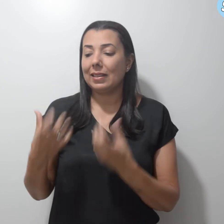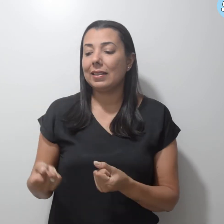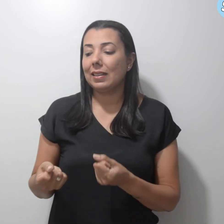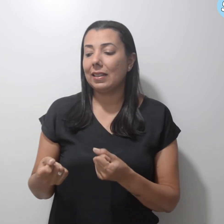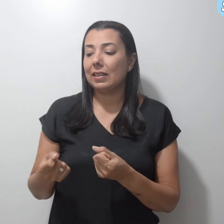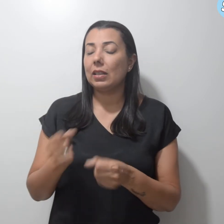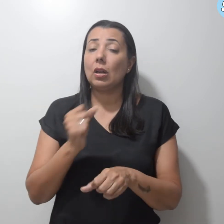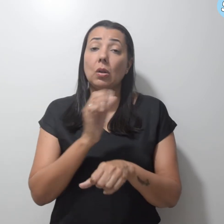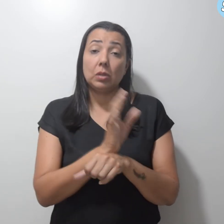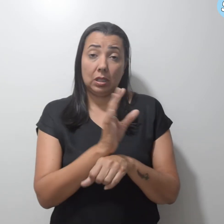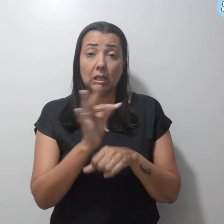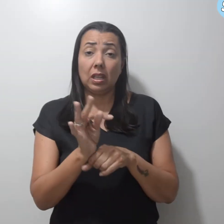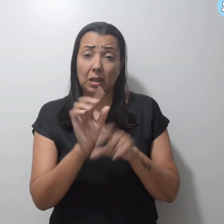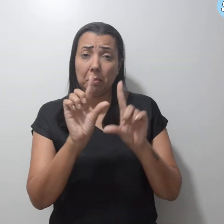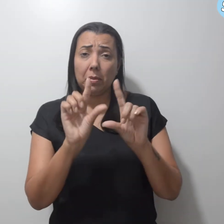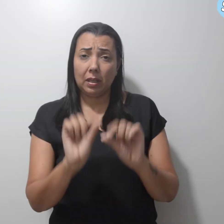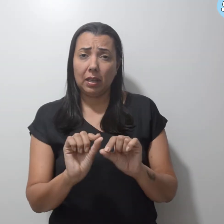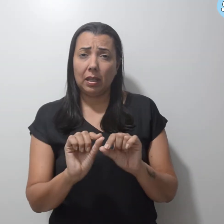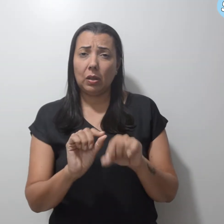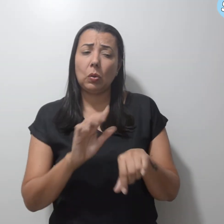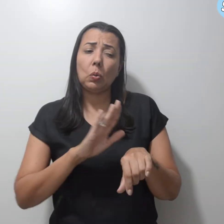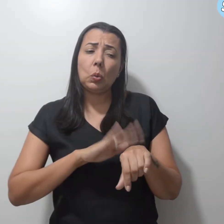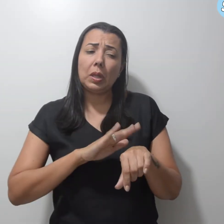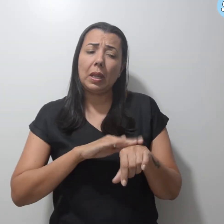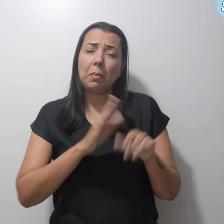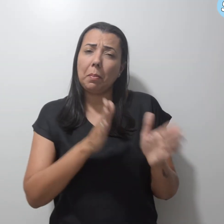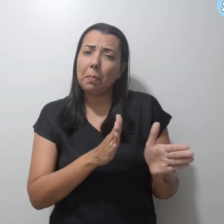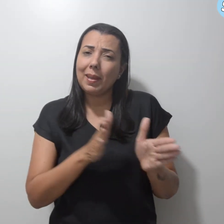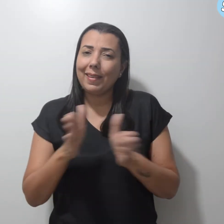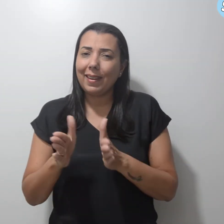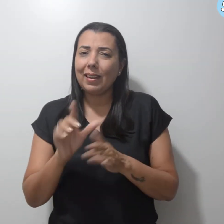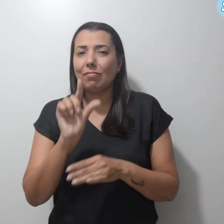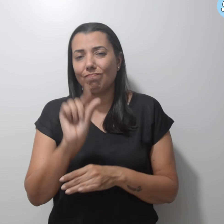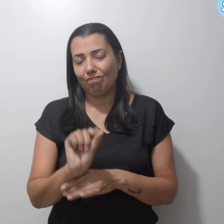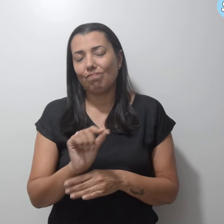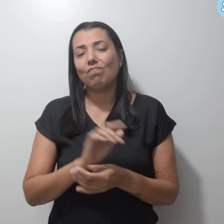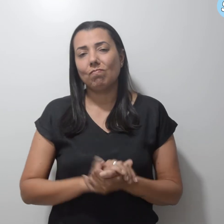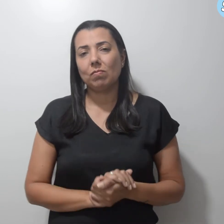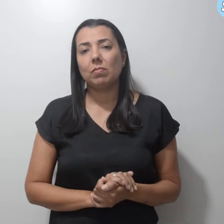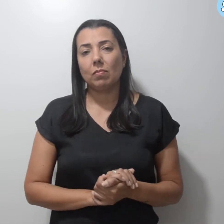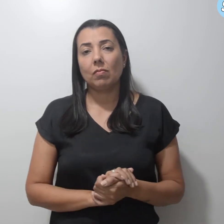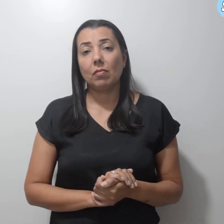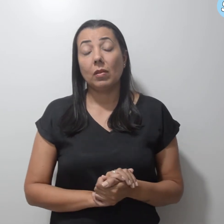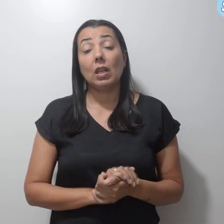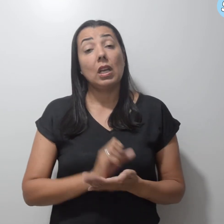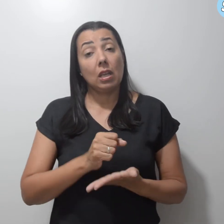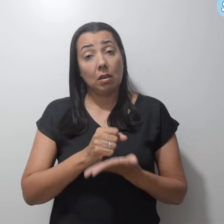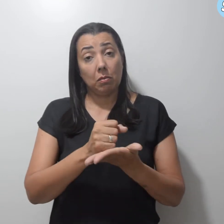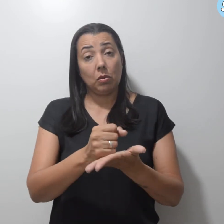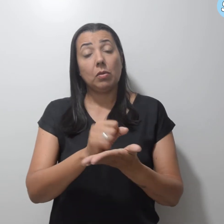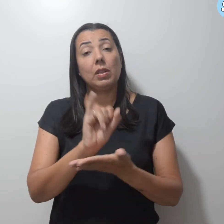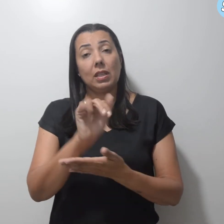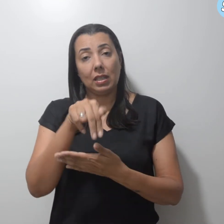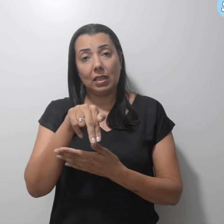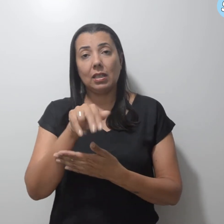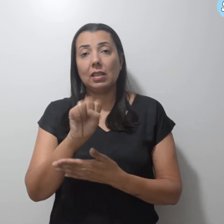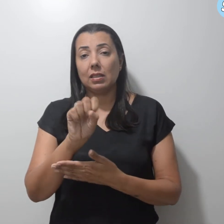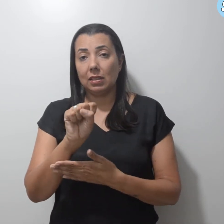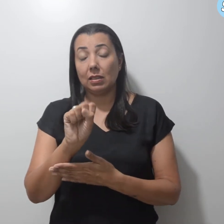contrato pequeno por um curto espaço de tempo. E contribuem para o INSS. Ou seja,